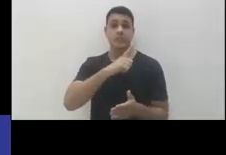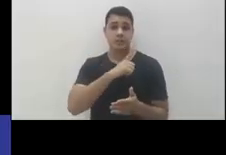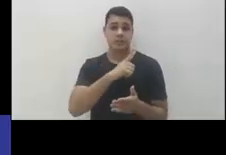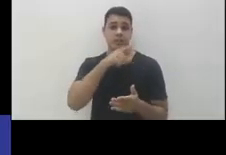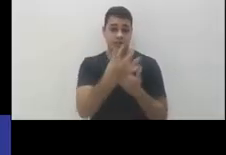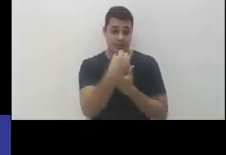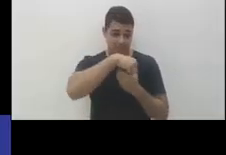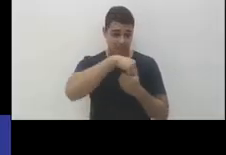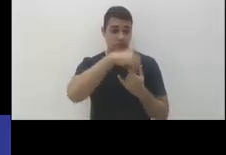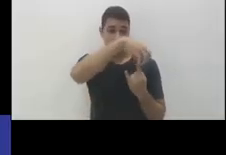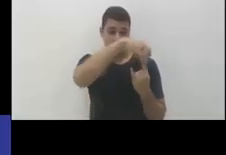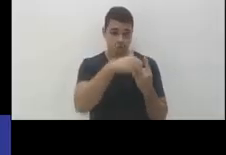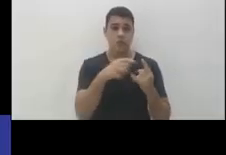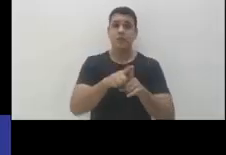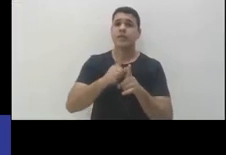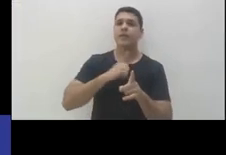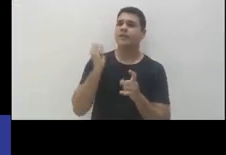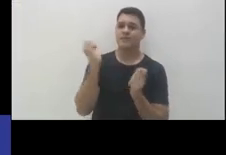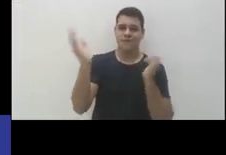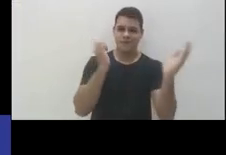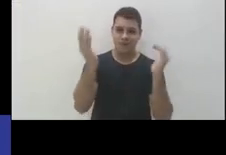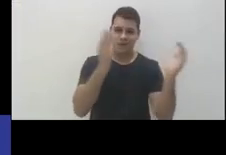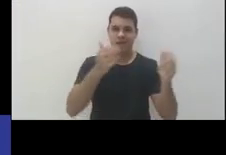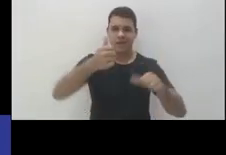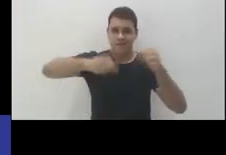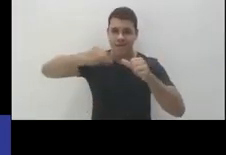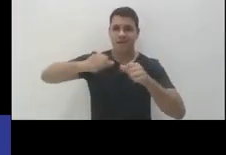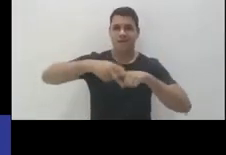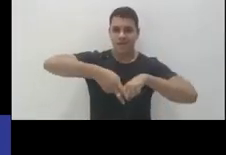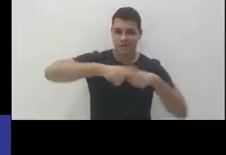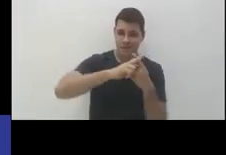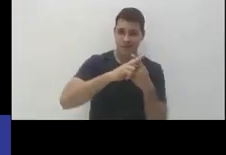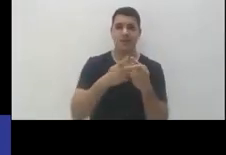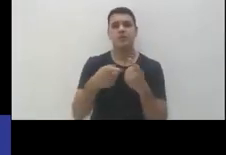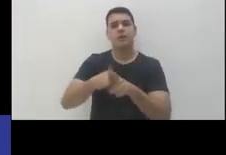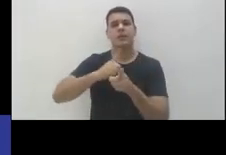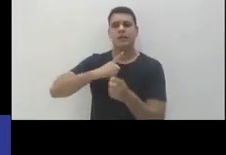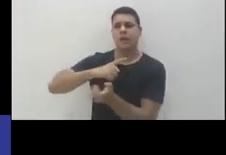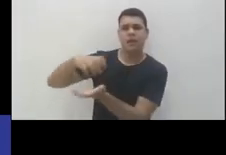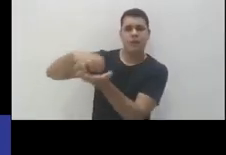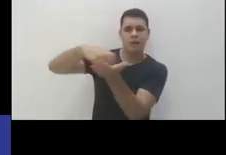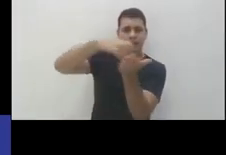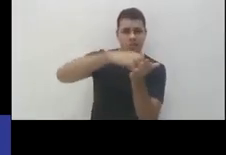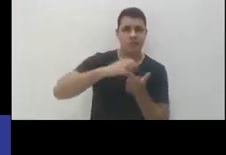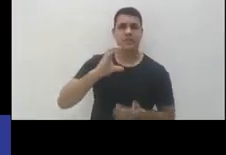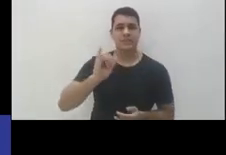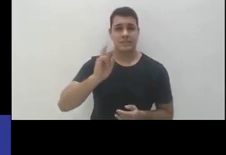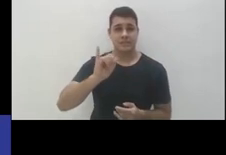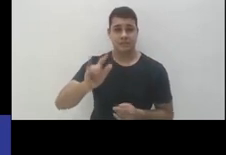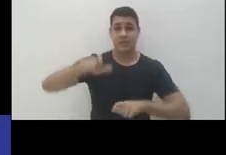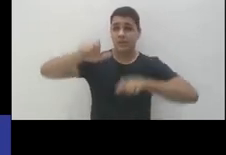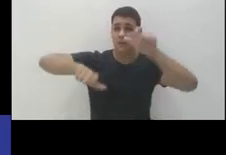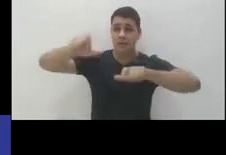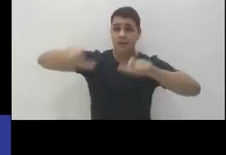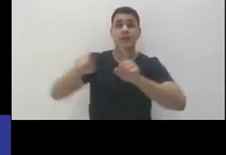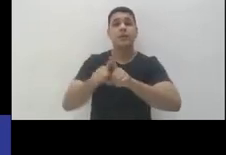internamente quanto externamente. A gente passou ela pelas organizações da sociedade civil que trabalham com o tema, que lutam pelas pessoas